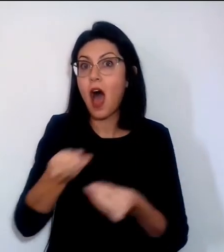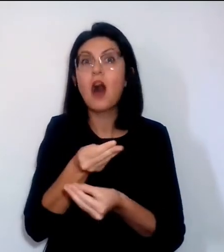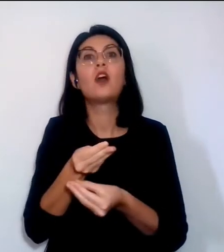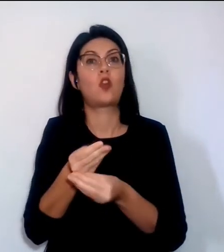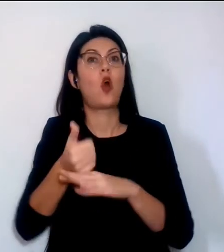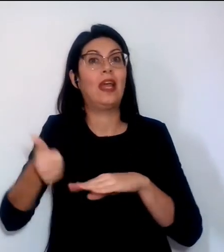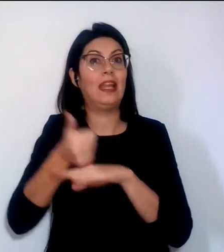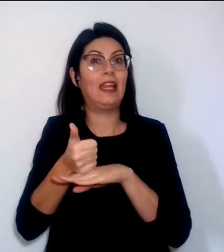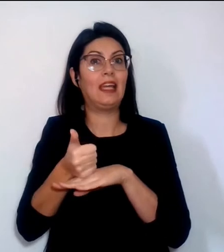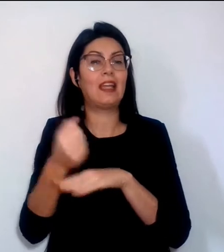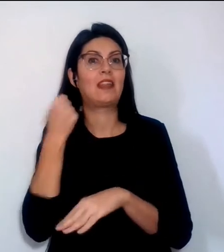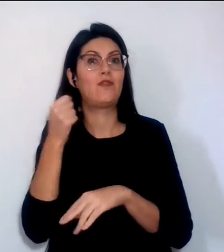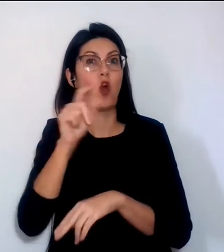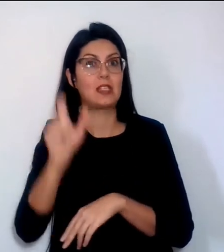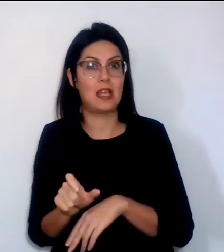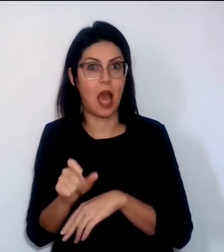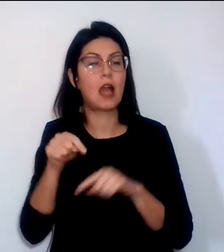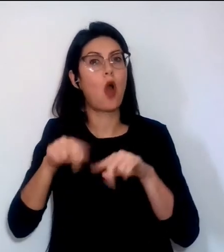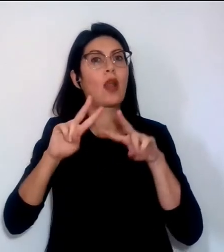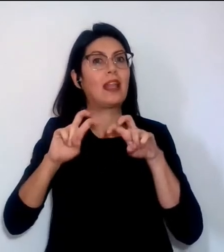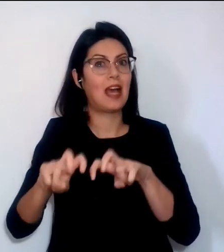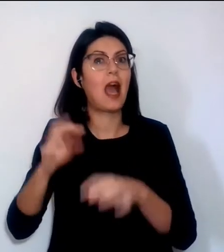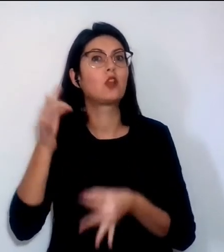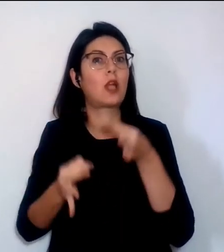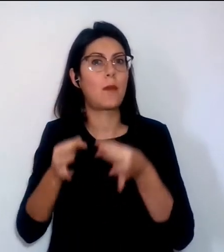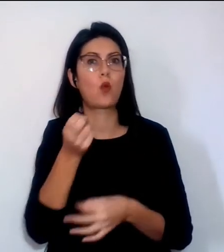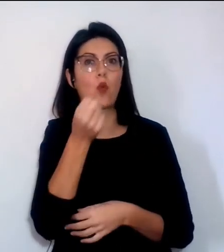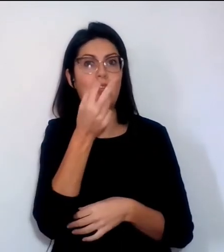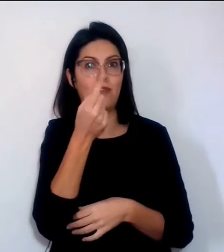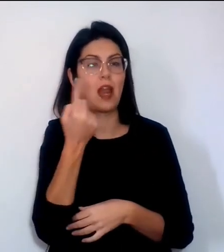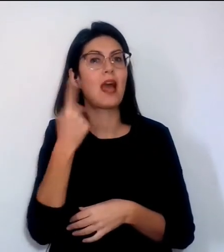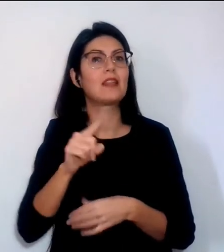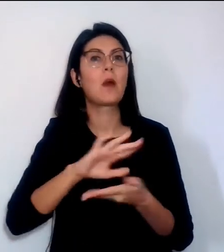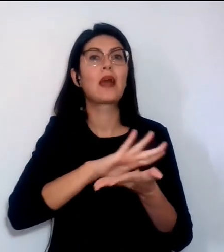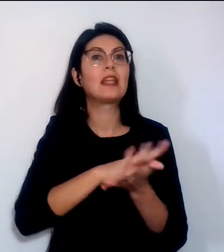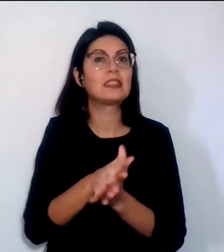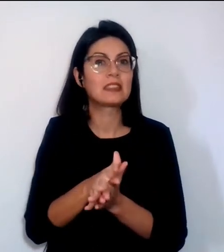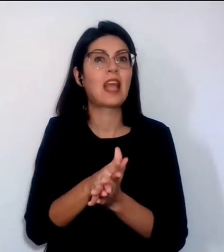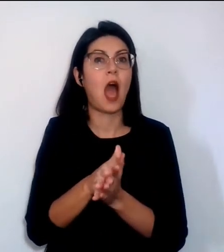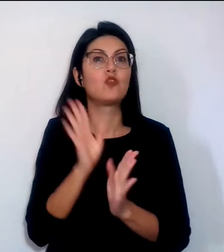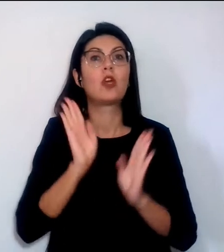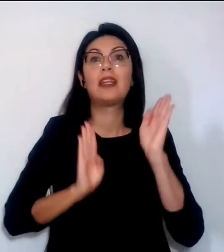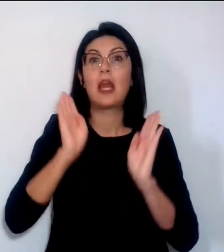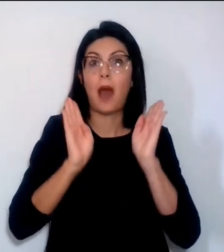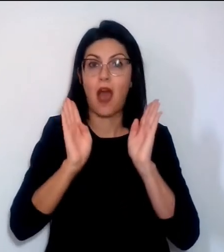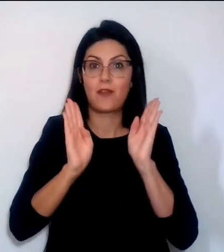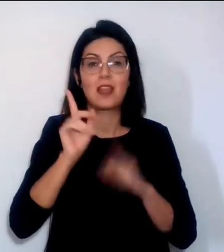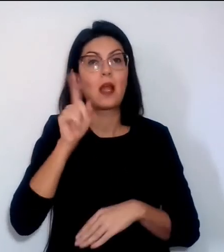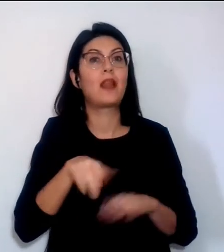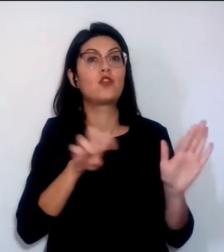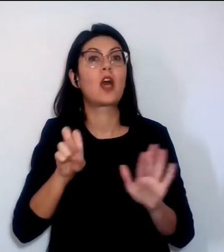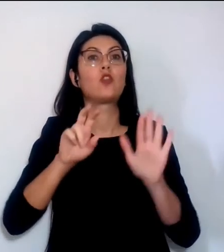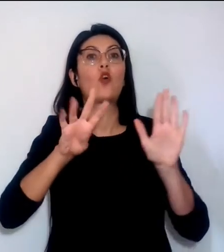indagato dalla Procura di Firenze per le stragi di mafia del 1993. La